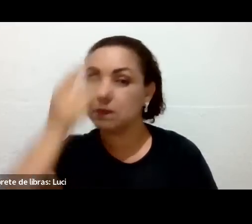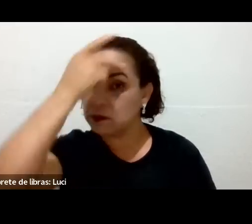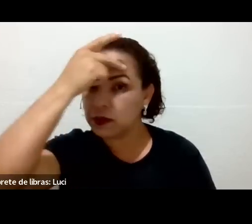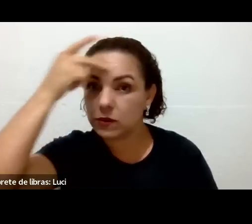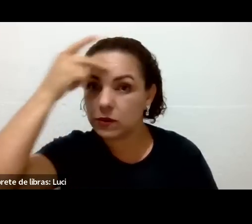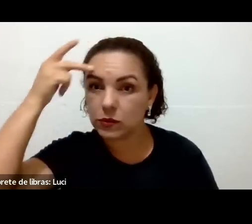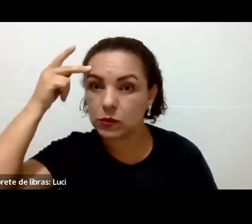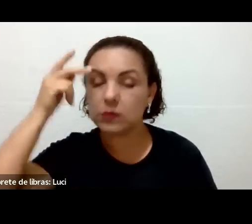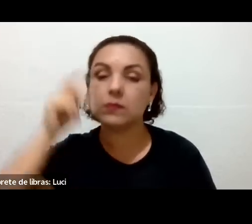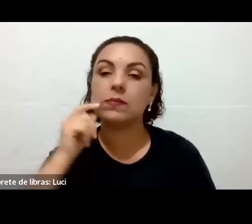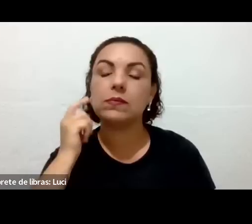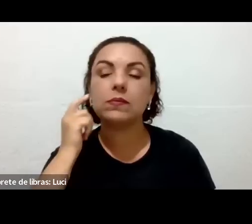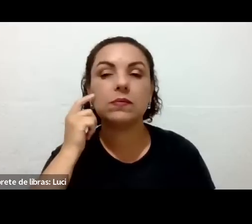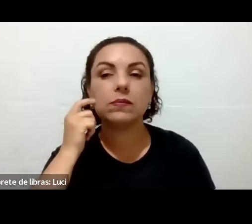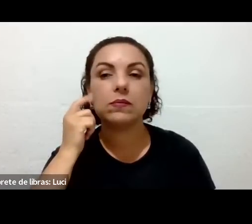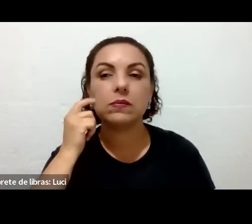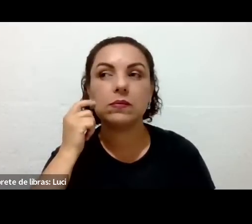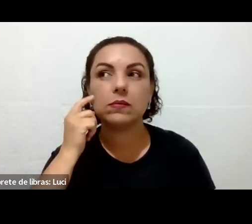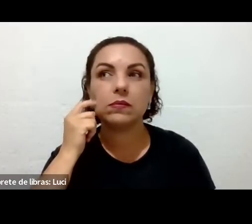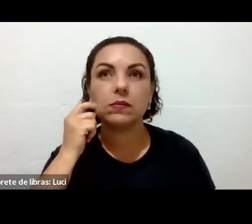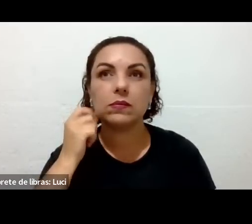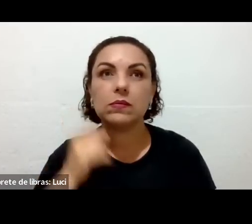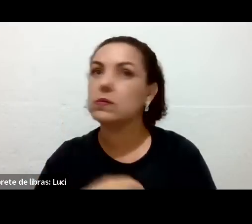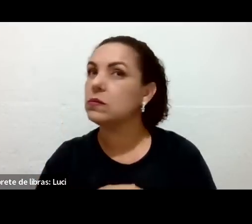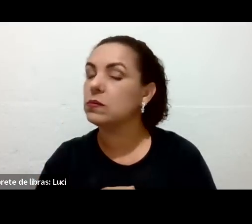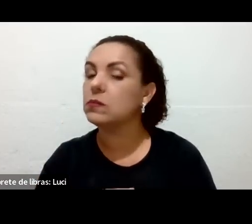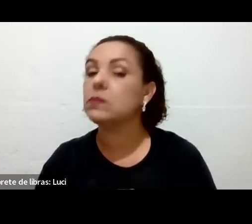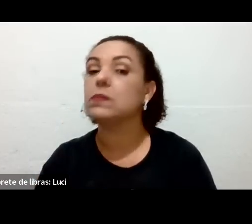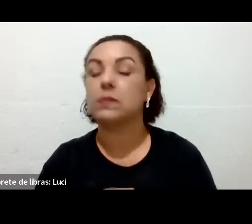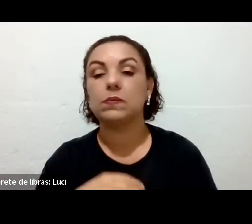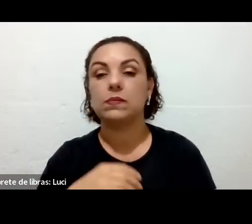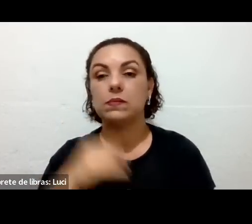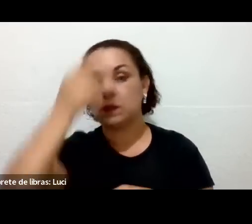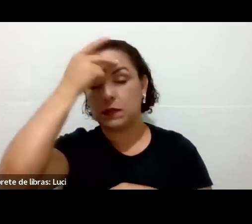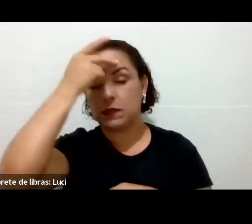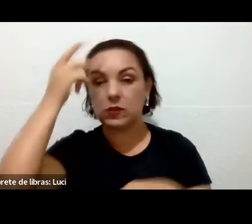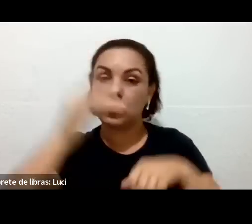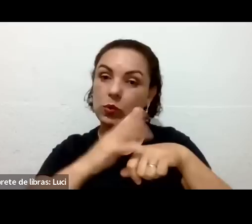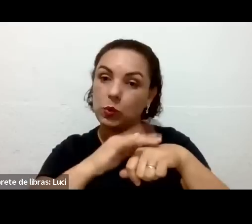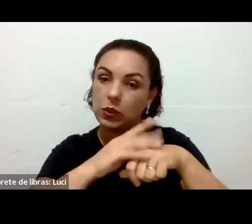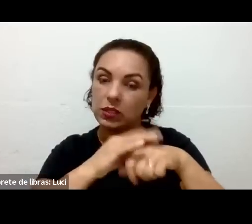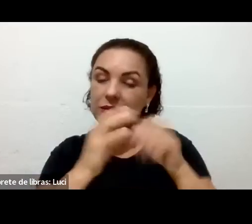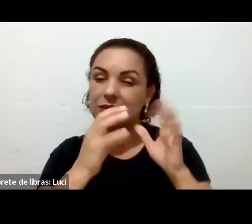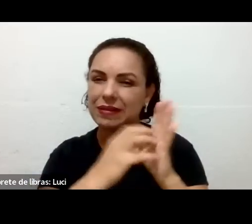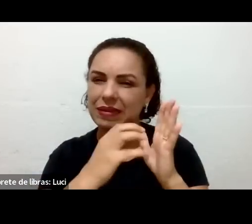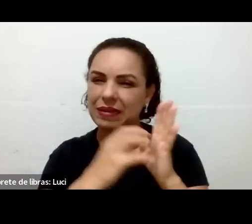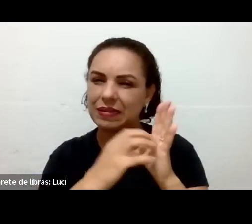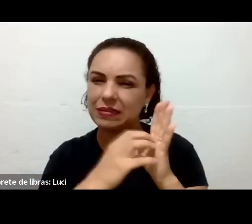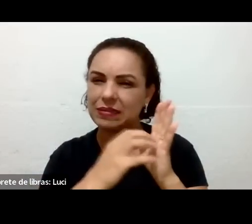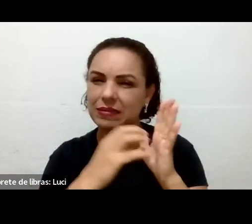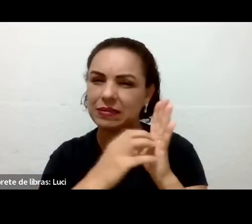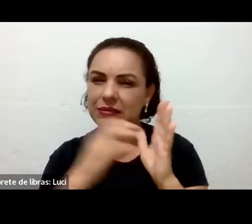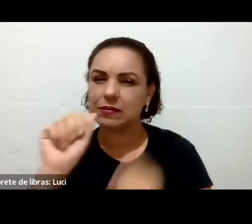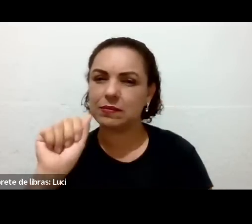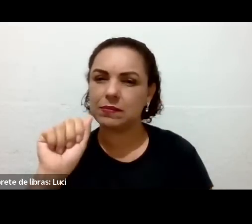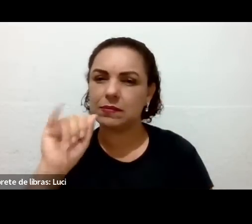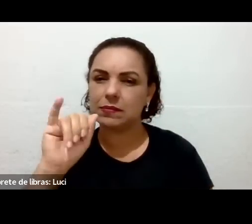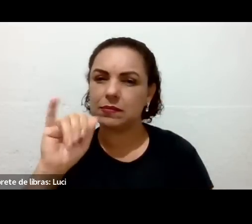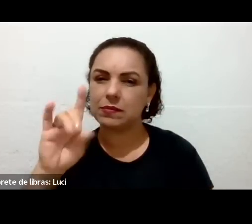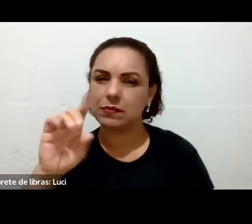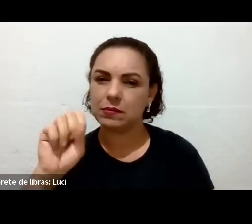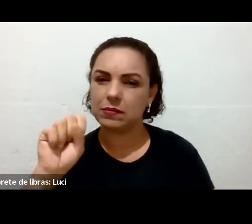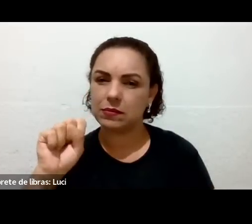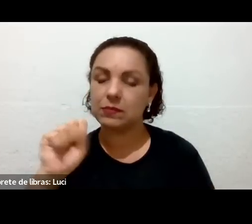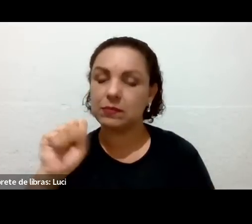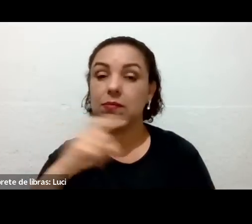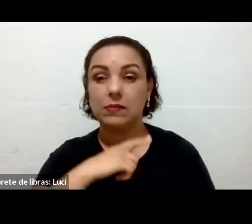remédio, aquele coquetel, pode fazer uso do projeto? Você já teve alguma... Eu ainda não vi nenhuma